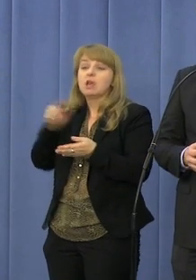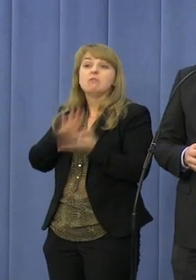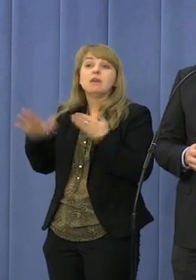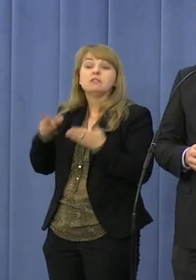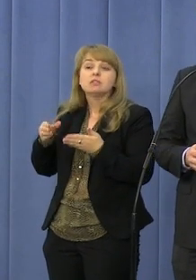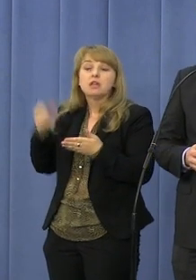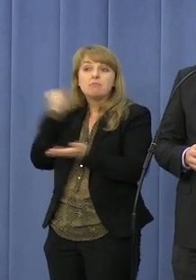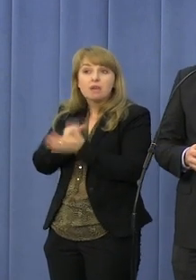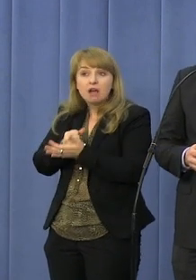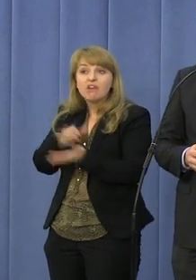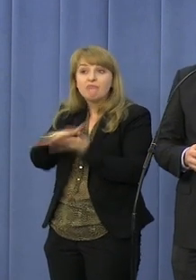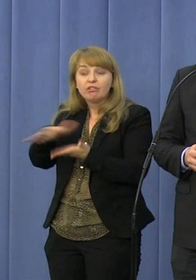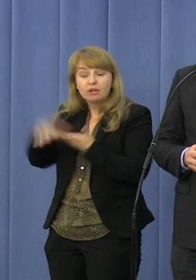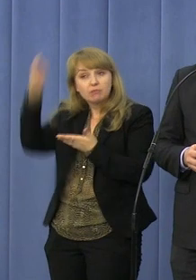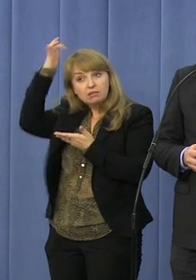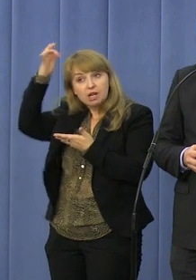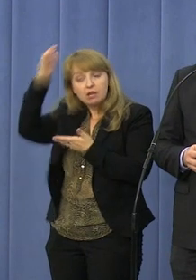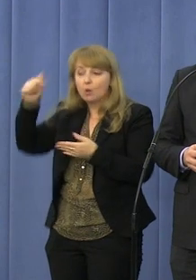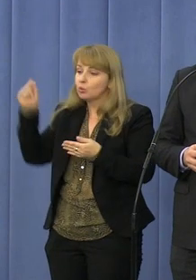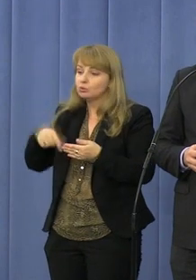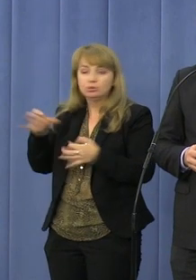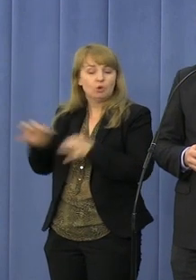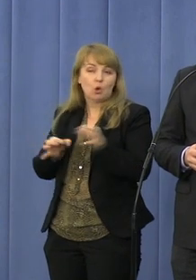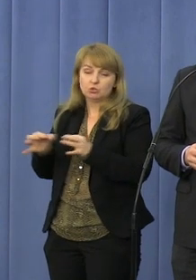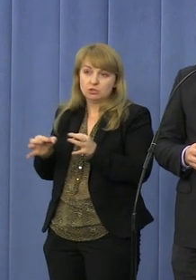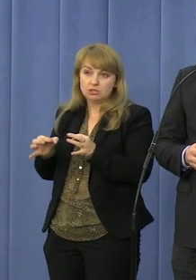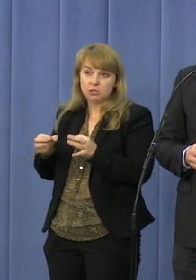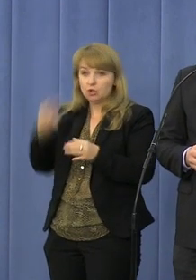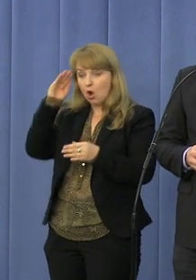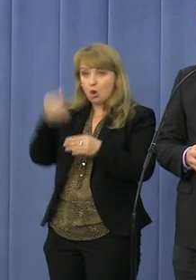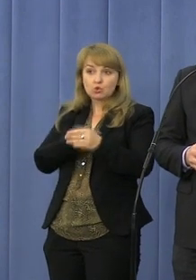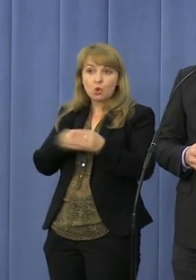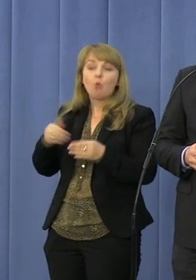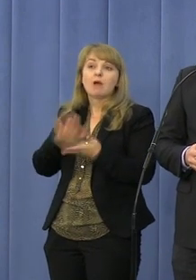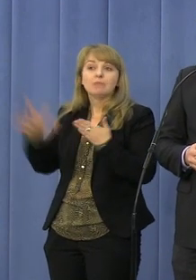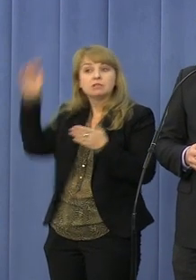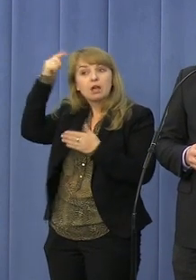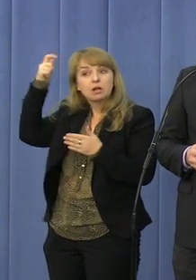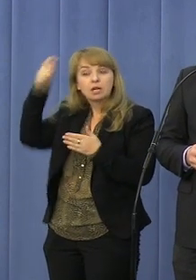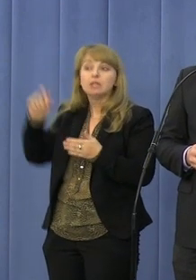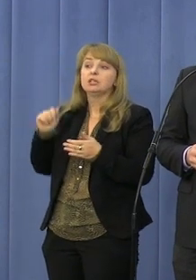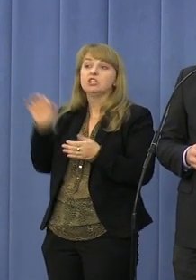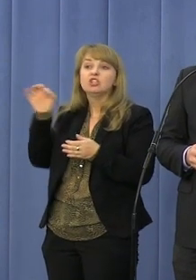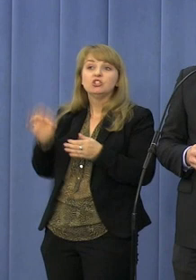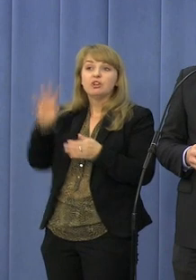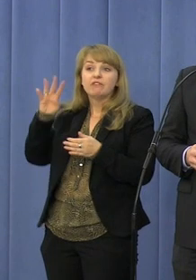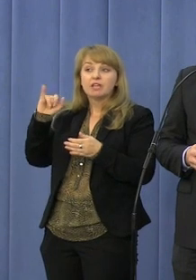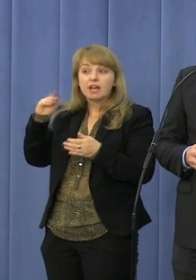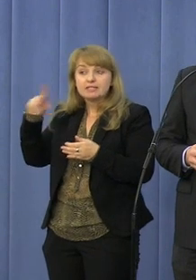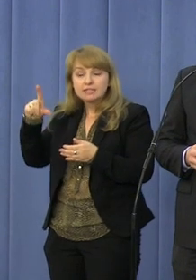wydawane, ponieważ szkoła świecka powinna nie finansować zajęć